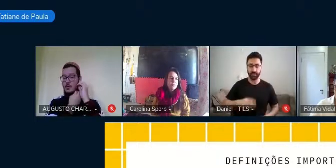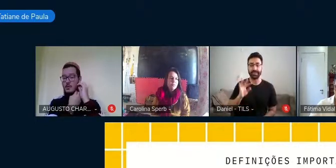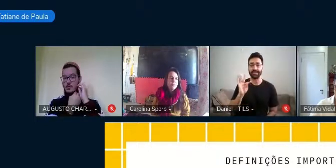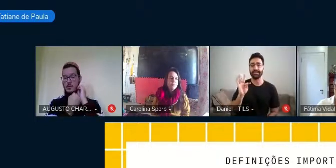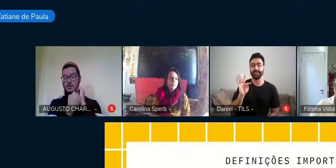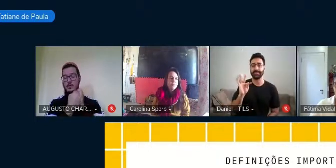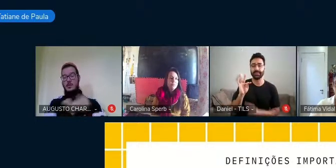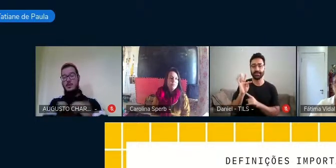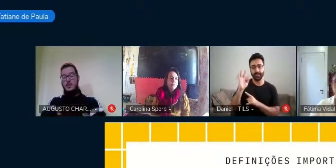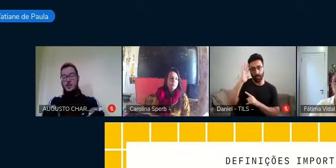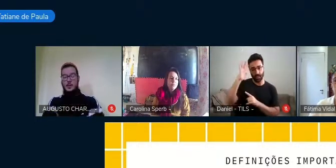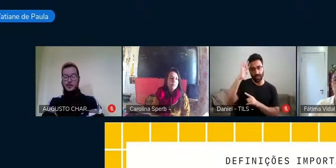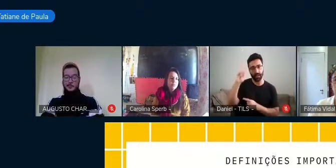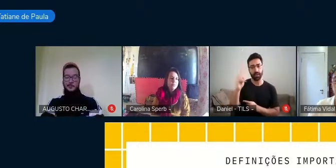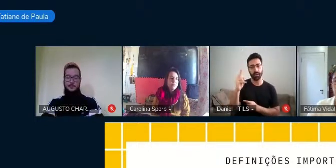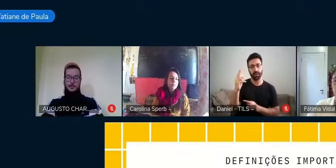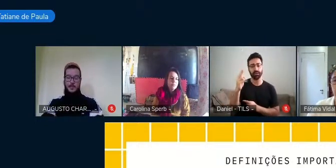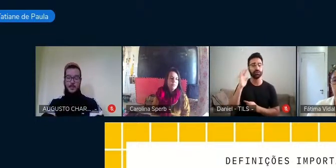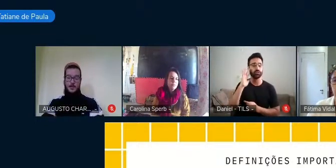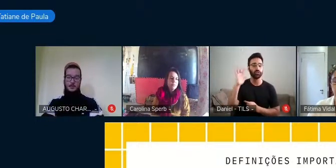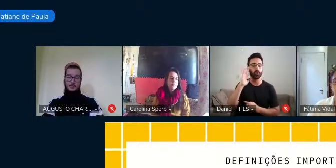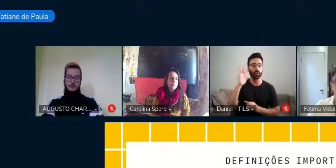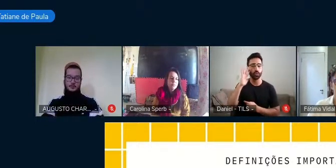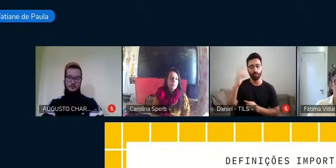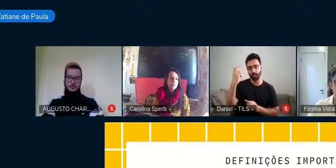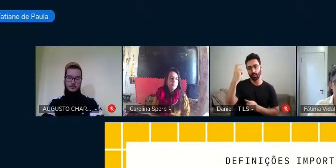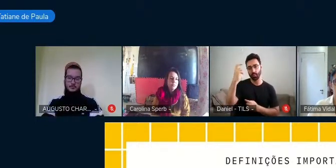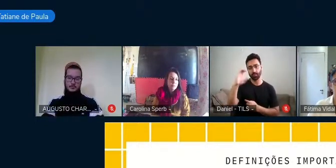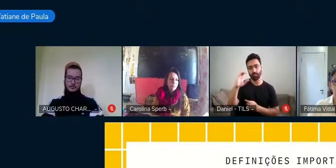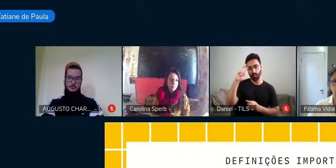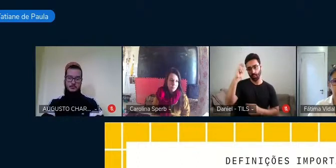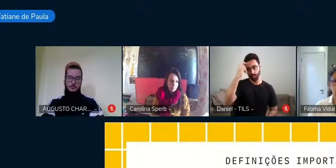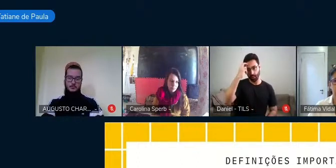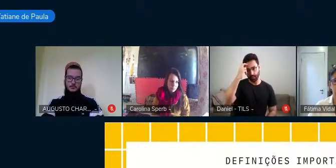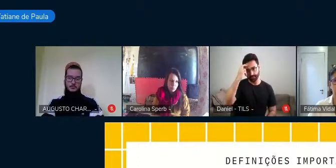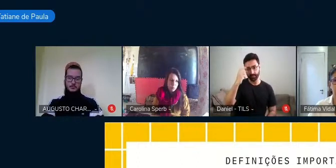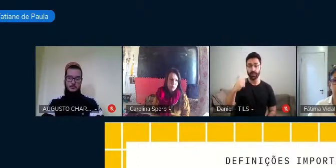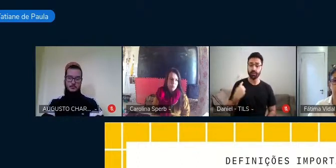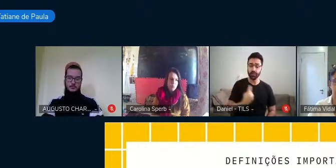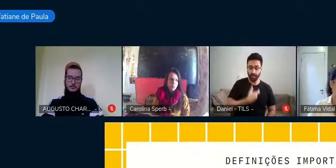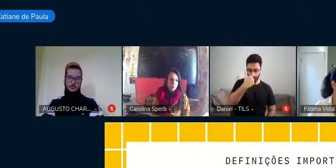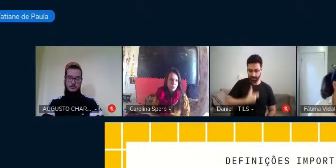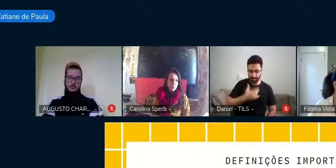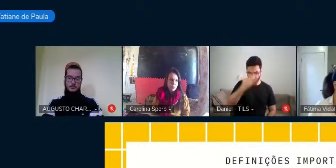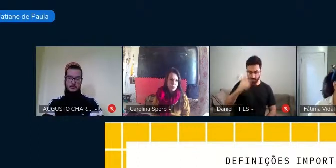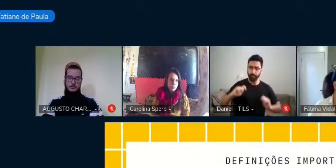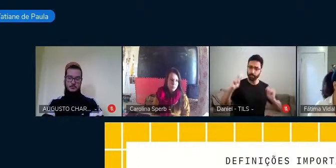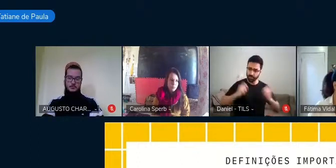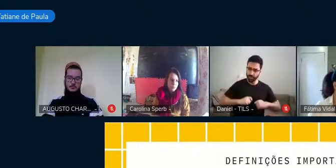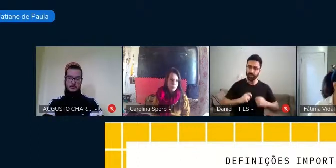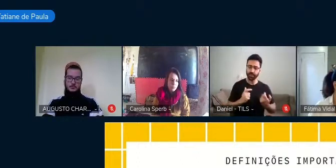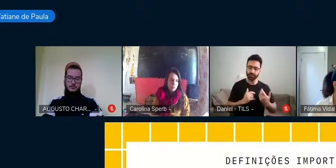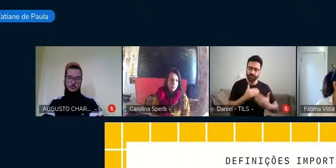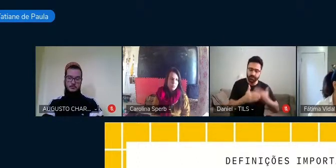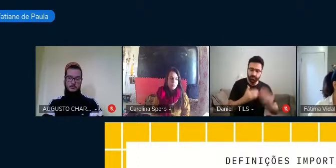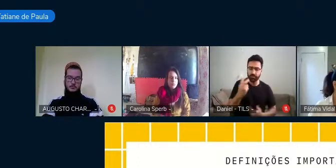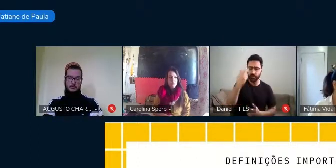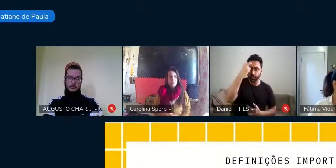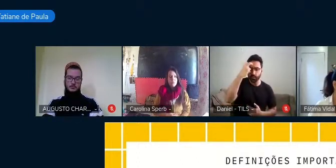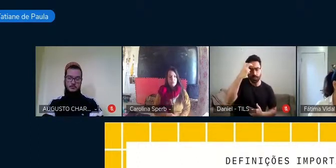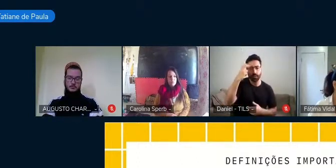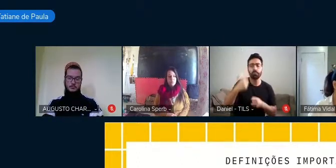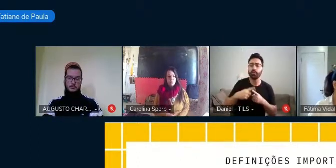Nós acreditamos que somos seres de possibilidades e nos desenvolvemos na cultura por meio das relações.